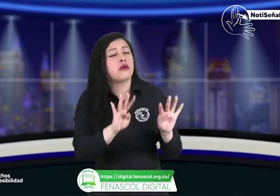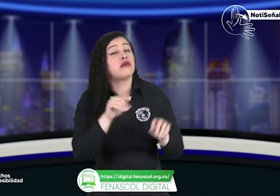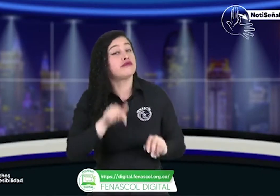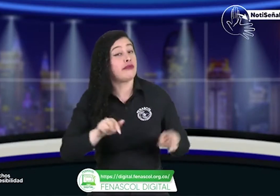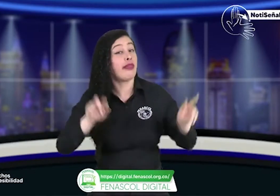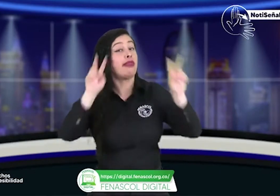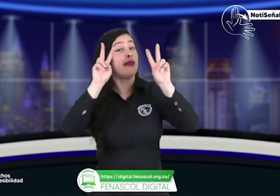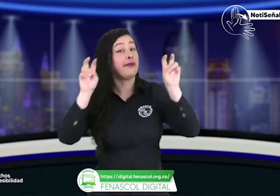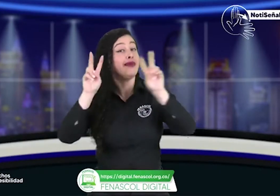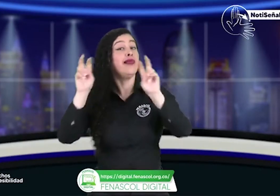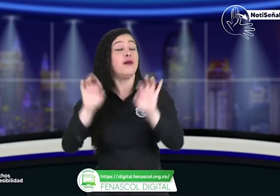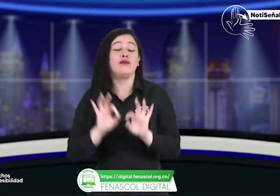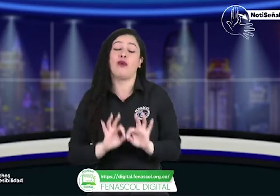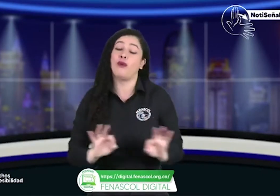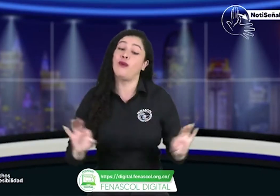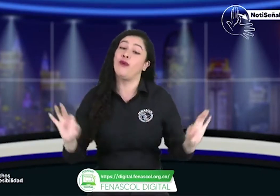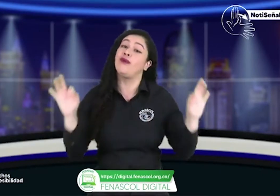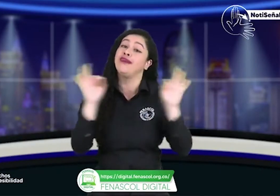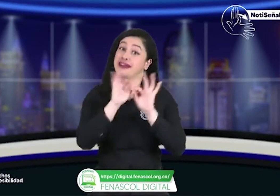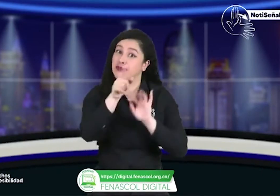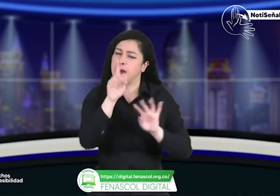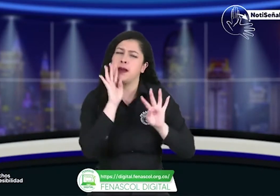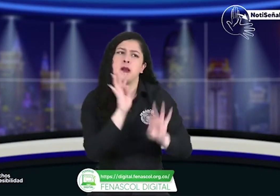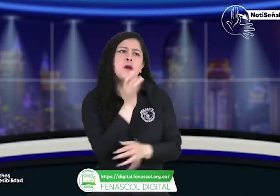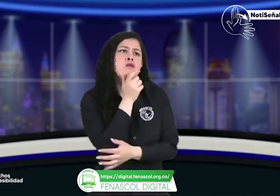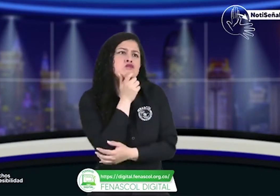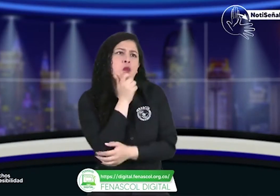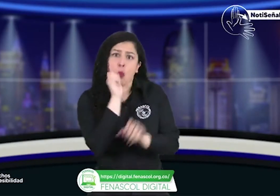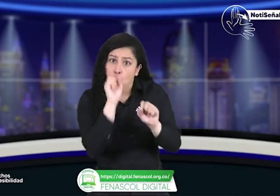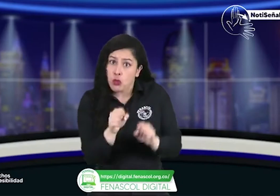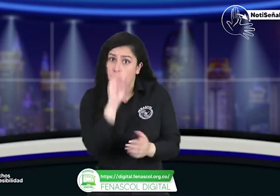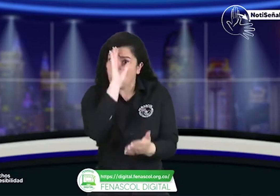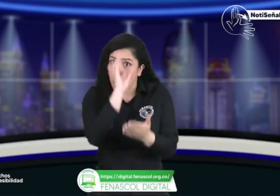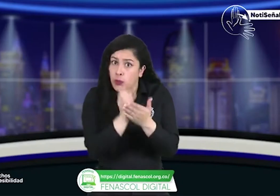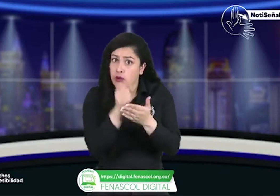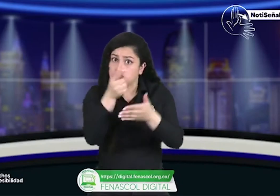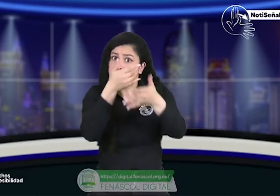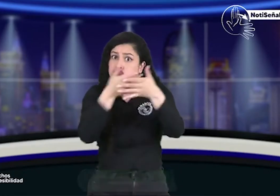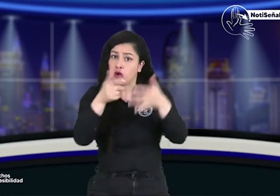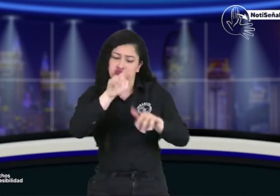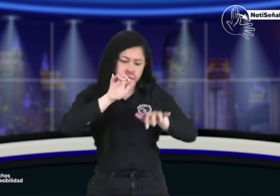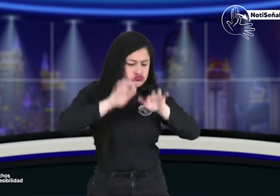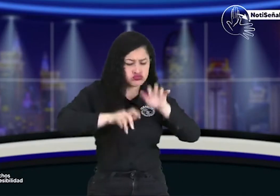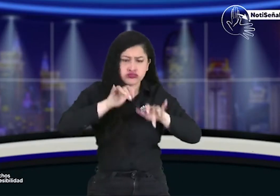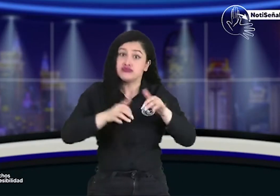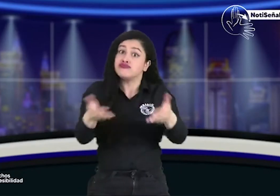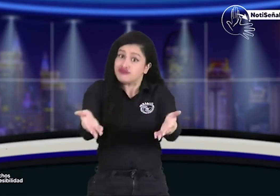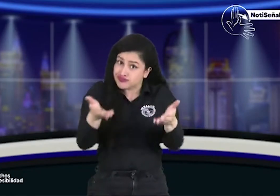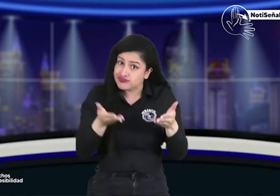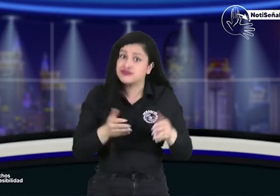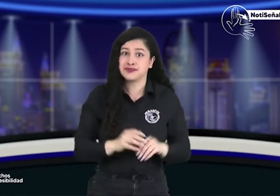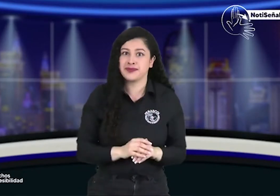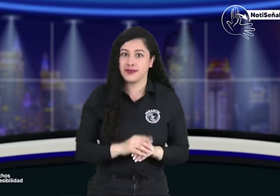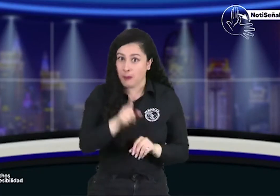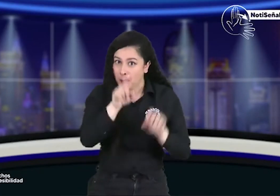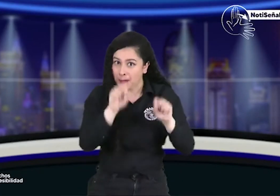ustedes viendo los temas que vamos a compartir hoy que son de gran importancia si quieren darnos su opinión o su comentario